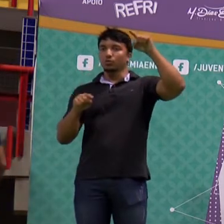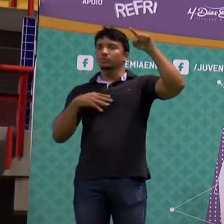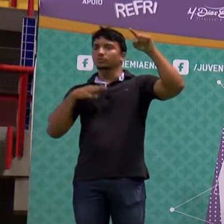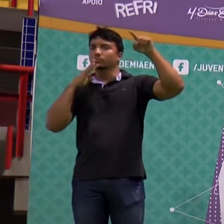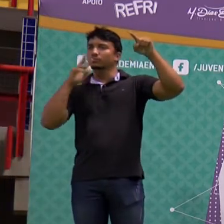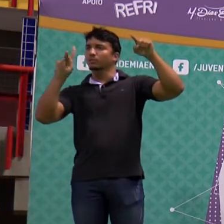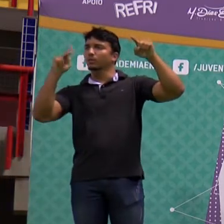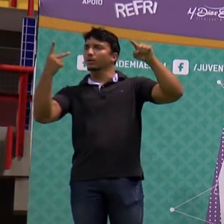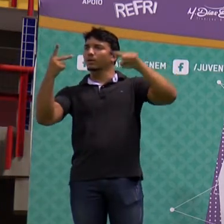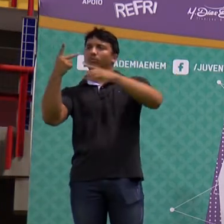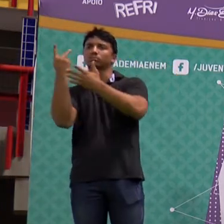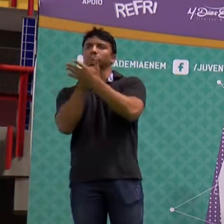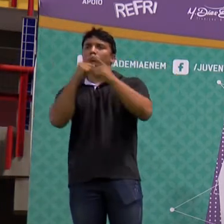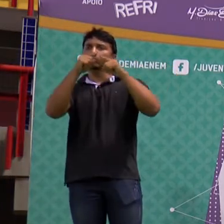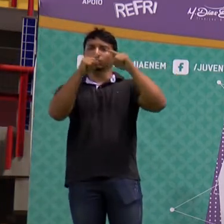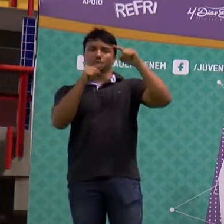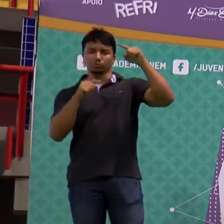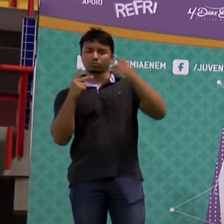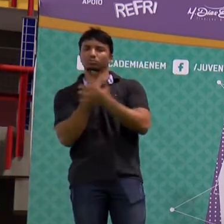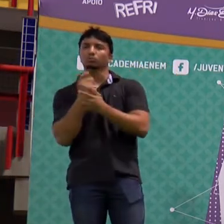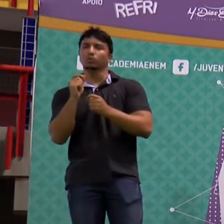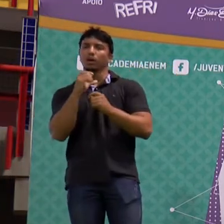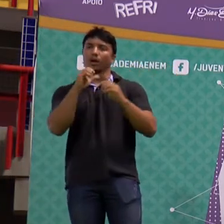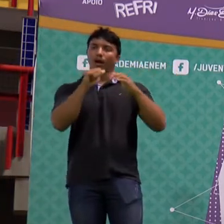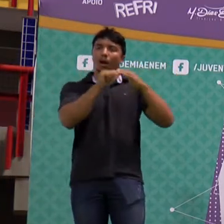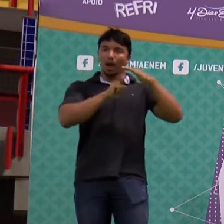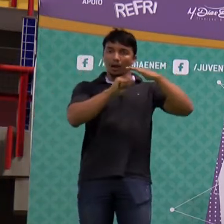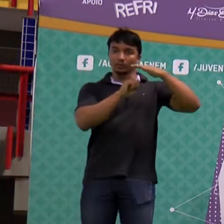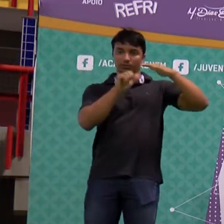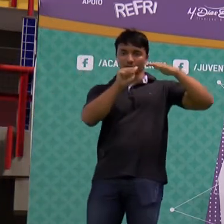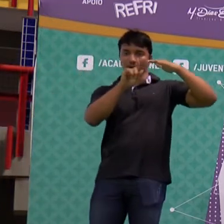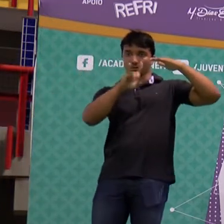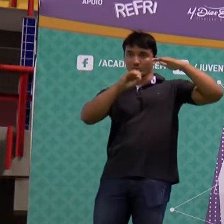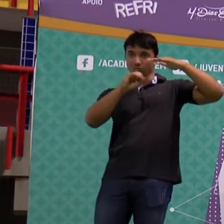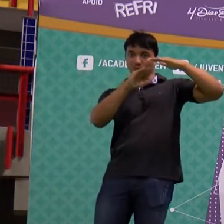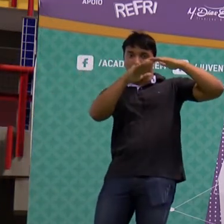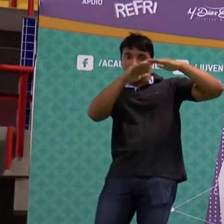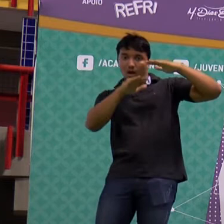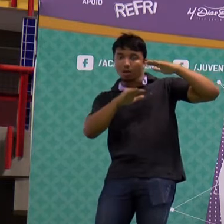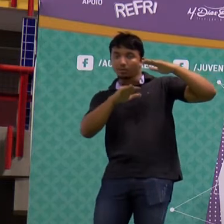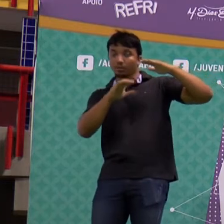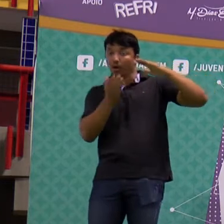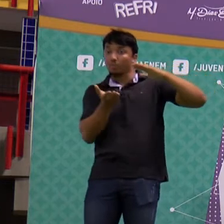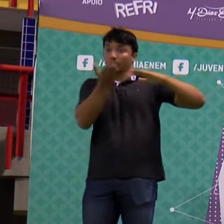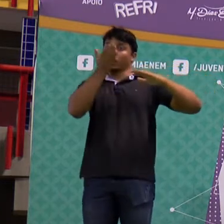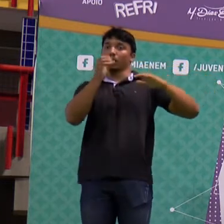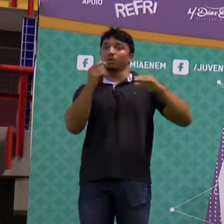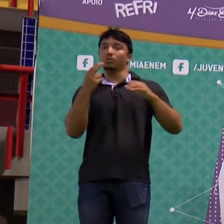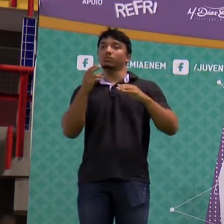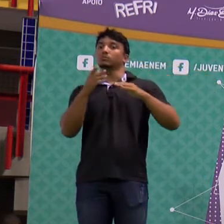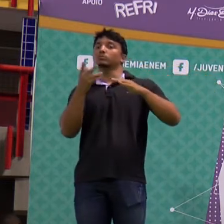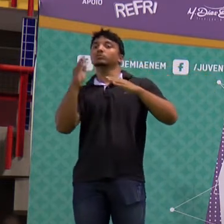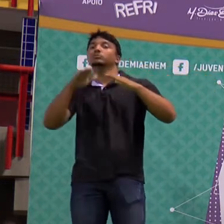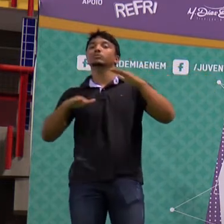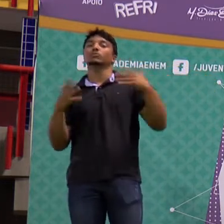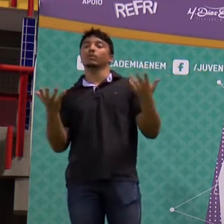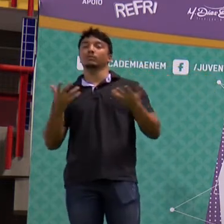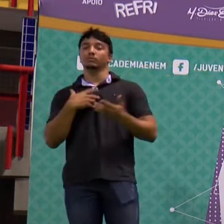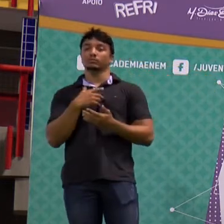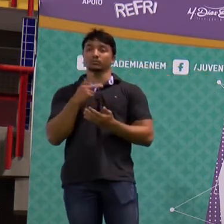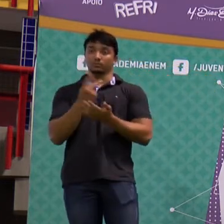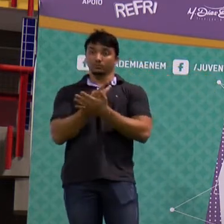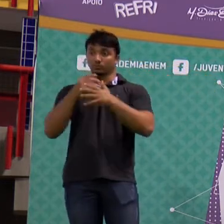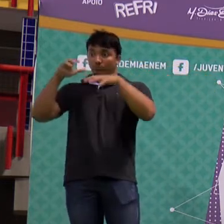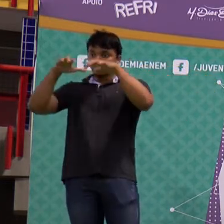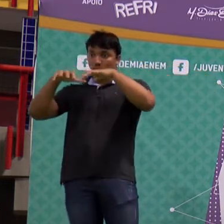cair, pessoal? É aumentar a acidez ou diminuir a acidez? Aumentar a acidez. Então, vamos lá. Provocado pela